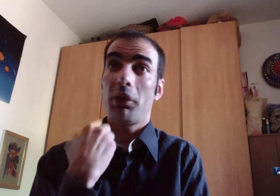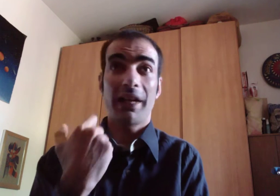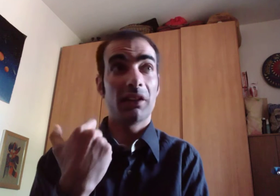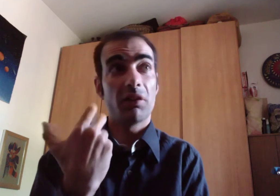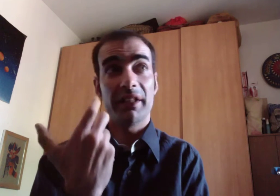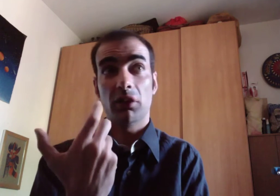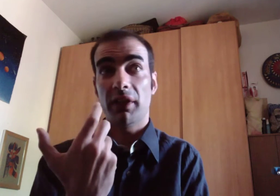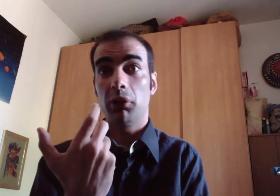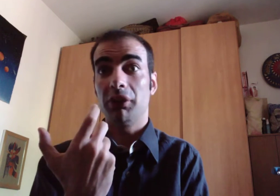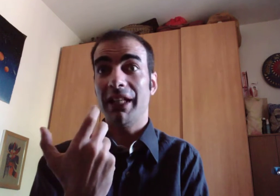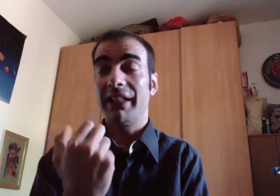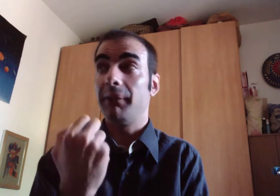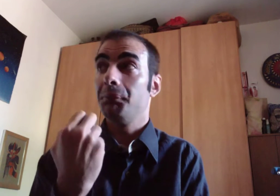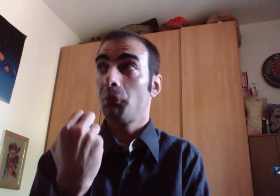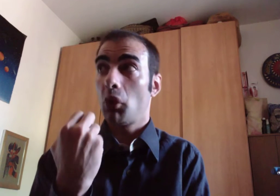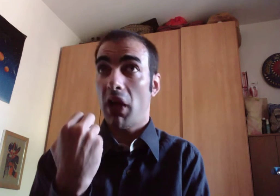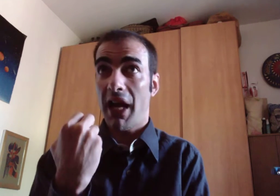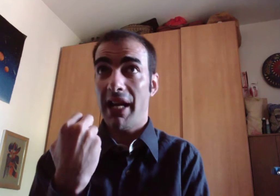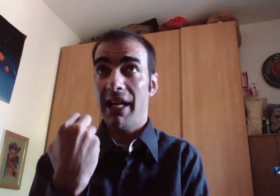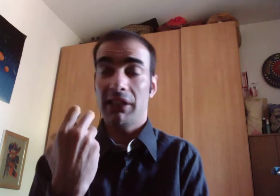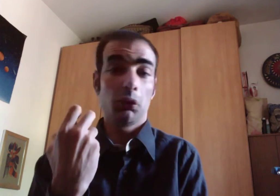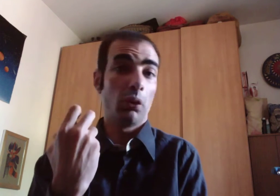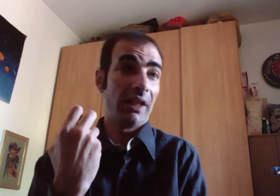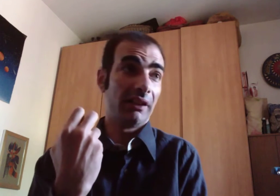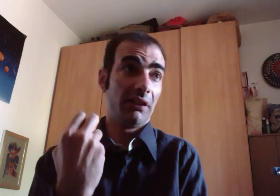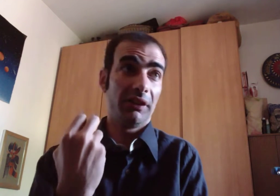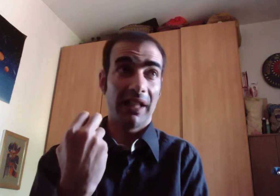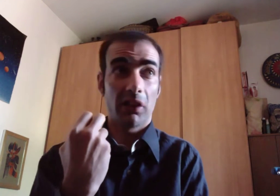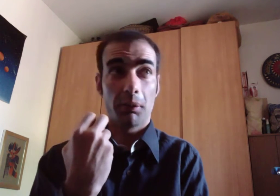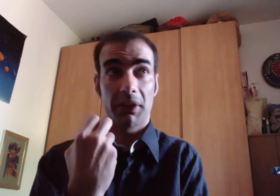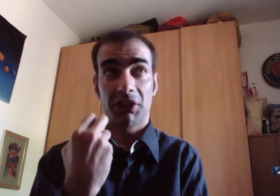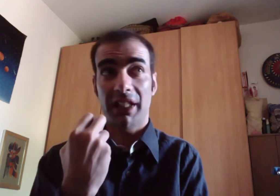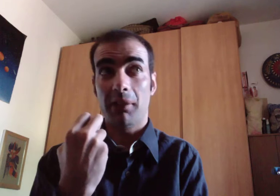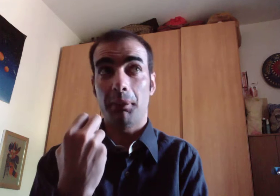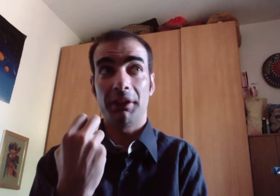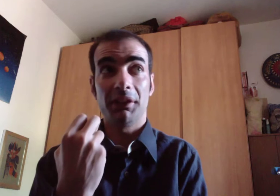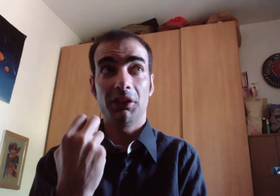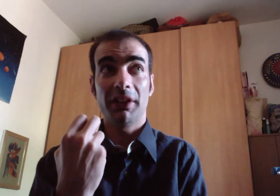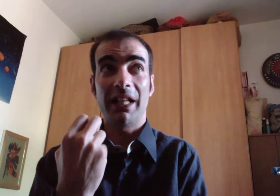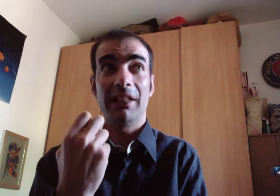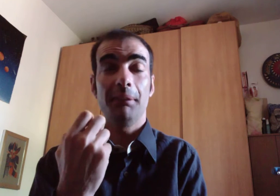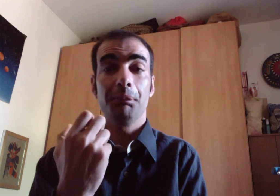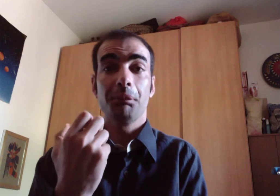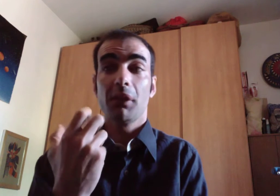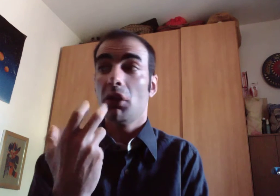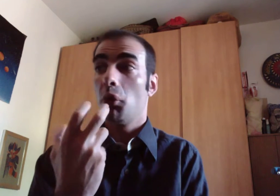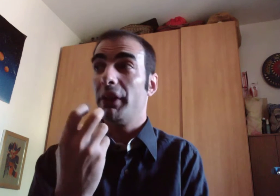che ha dovendo valutare la sua attività commerciale imprenditoriale quindi